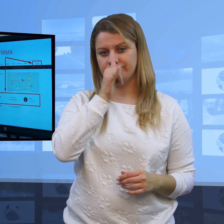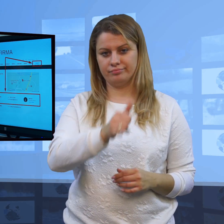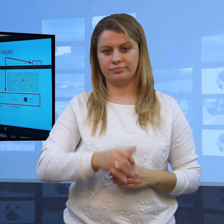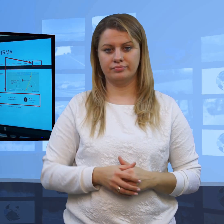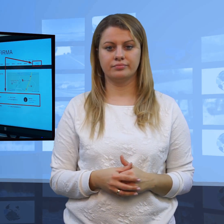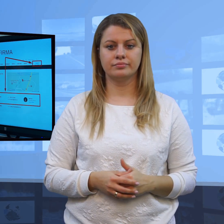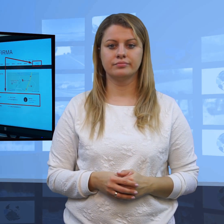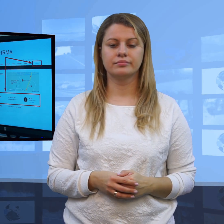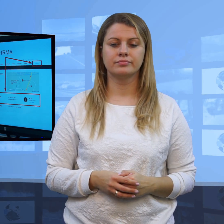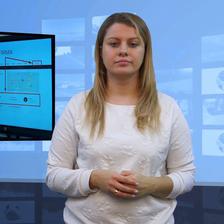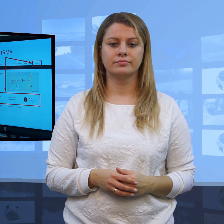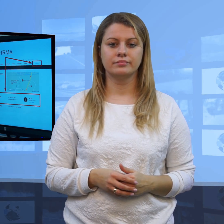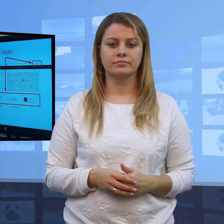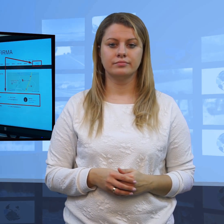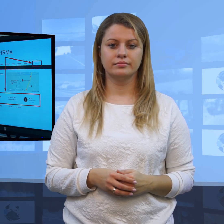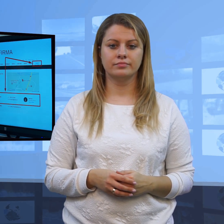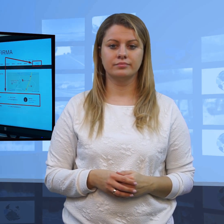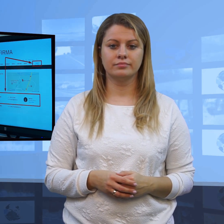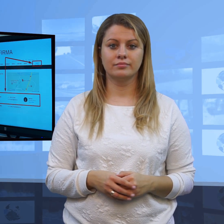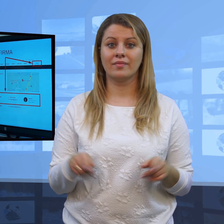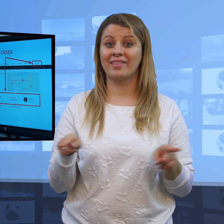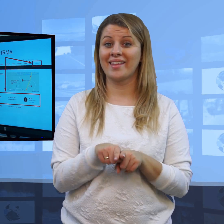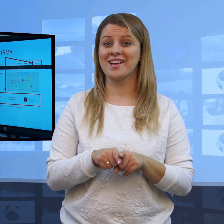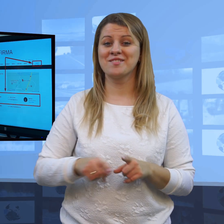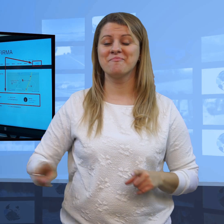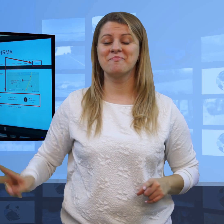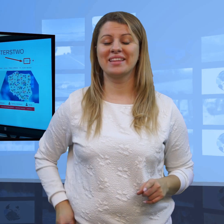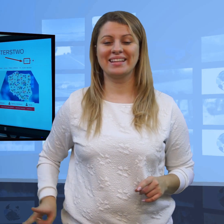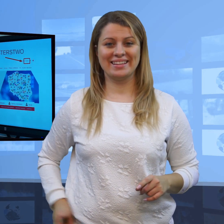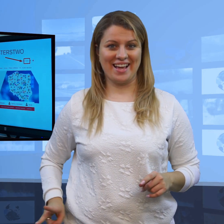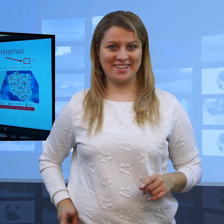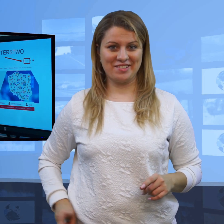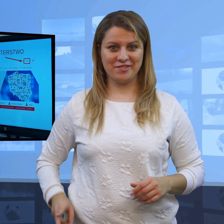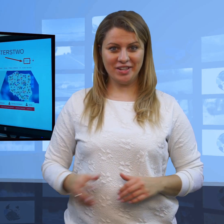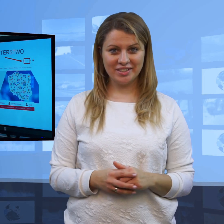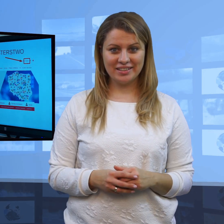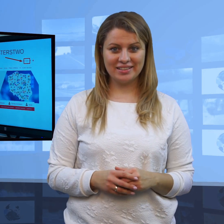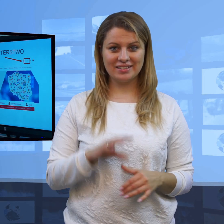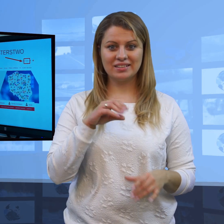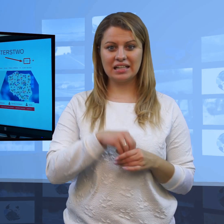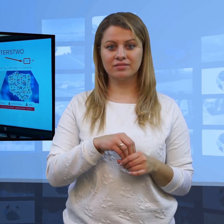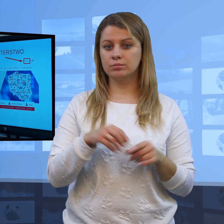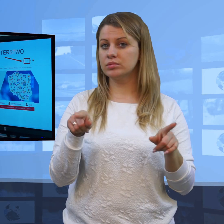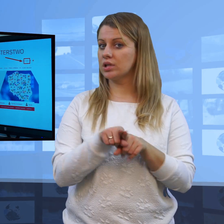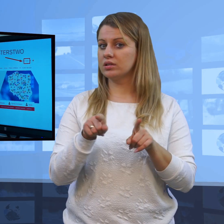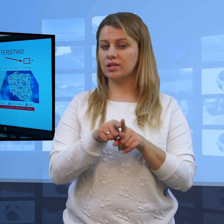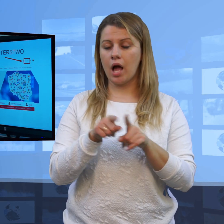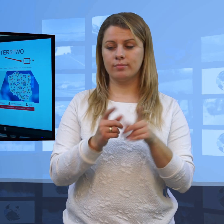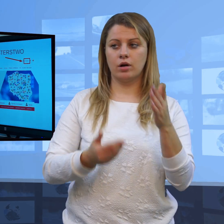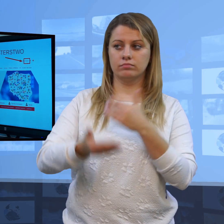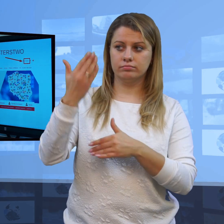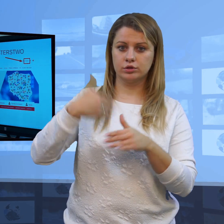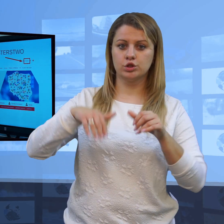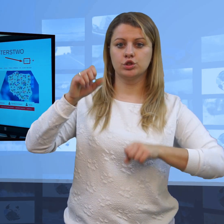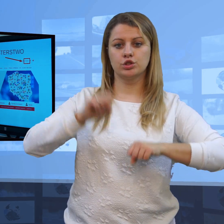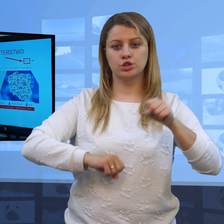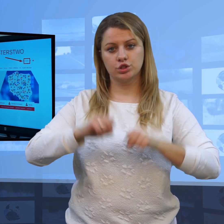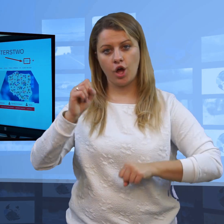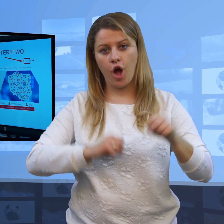na to pytanie. Taka jest jej robia. Jeśli chodzi o ministerstwa, to tak jak już